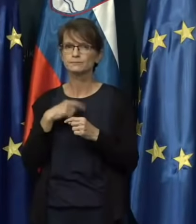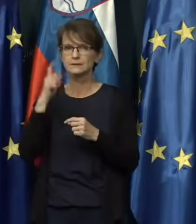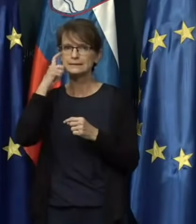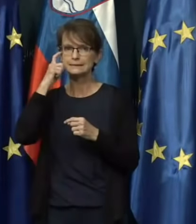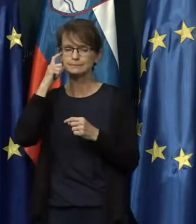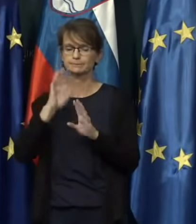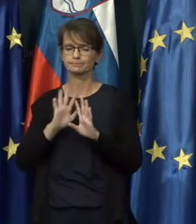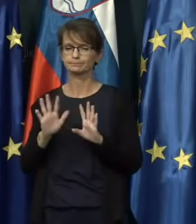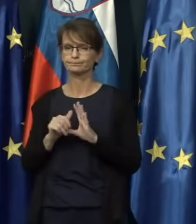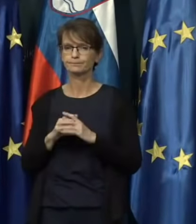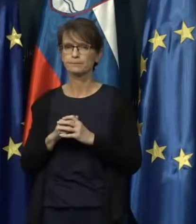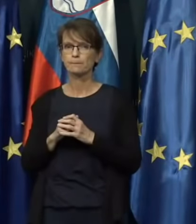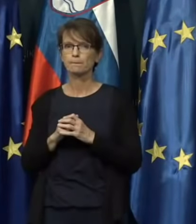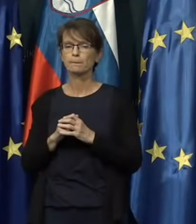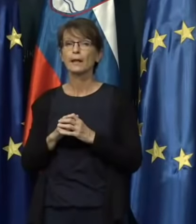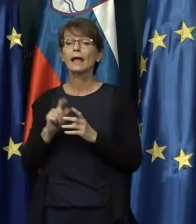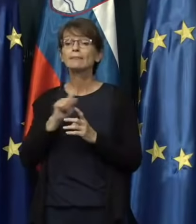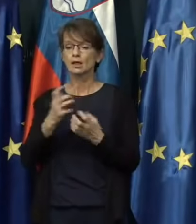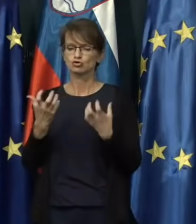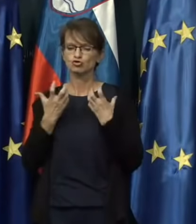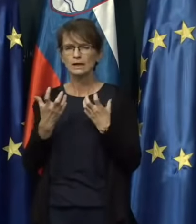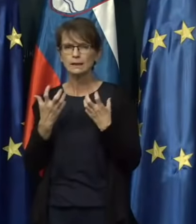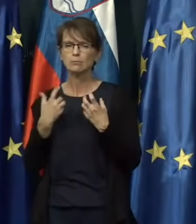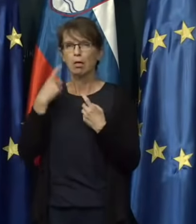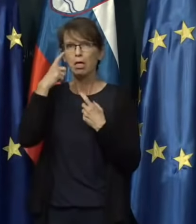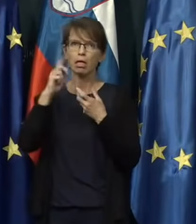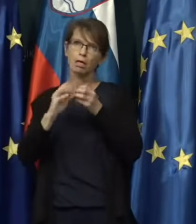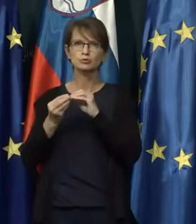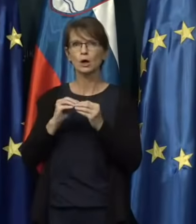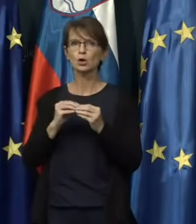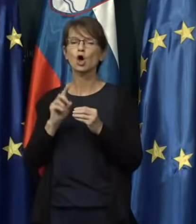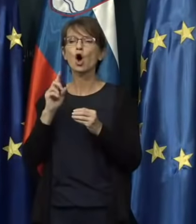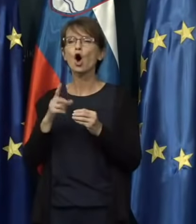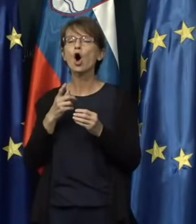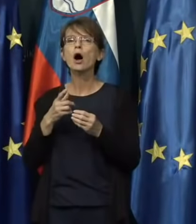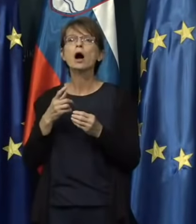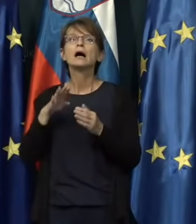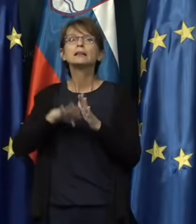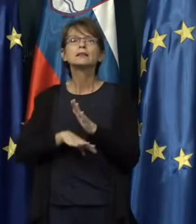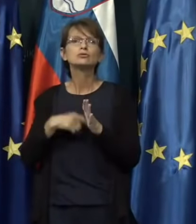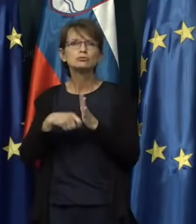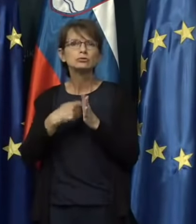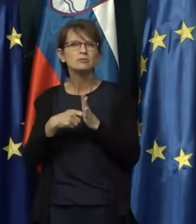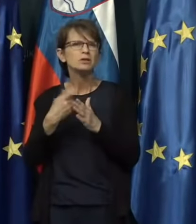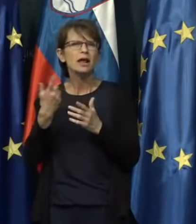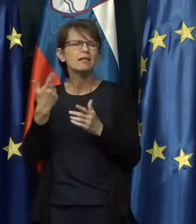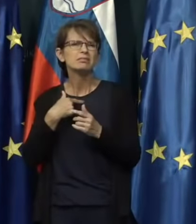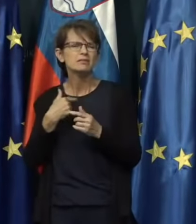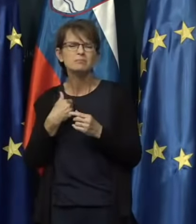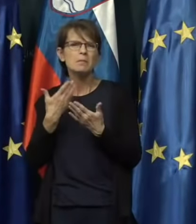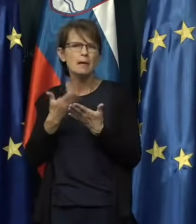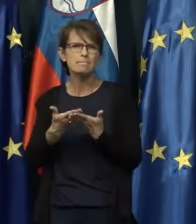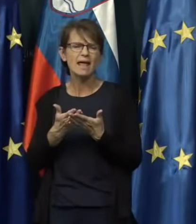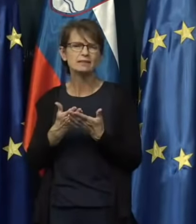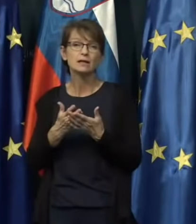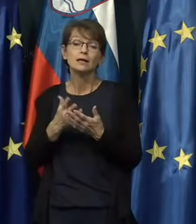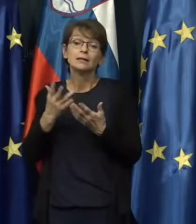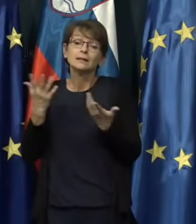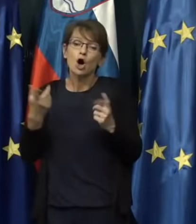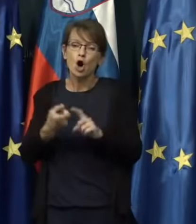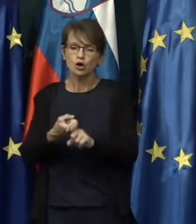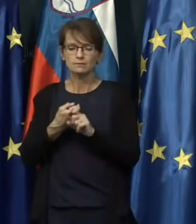Ne bi pa želel sveda špekulirati o namenu nižjega števila testiran, pa če odvisno je sveda tudi od